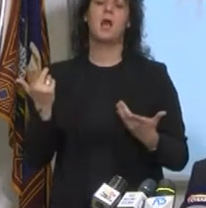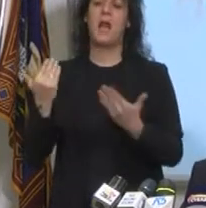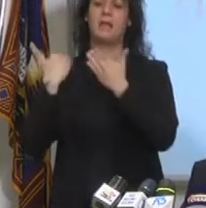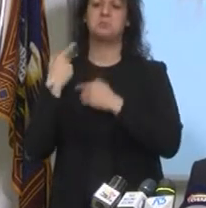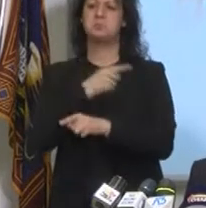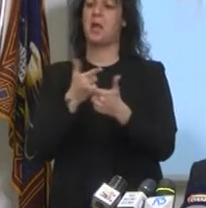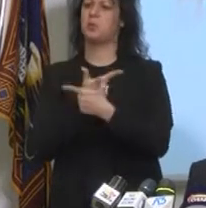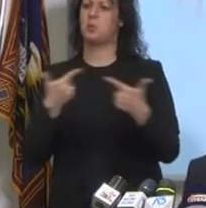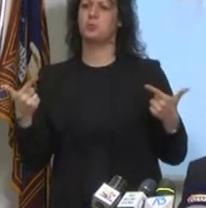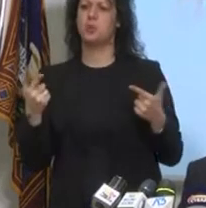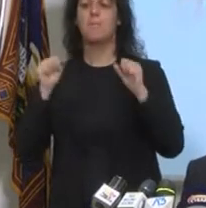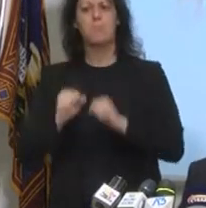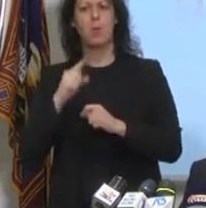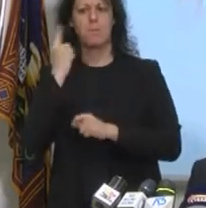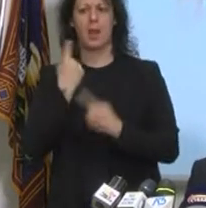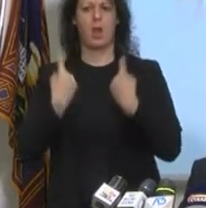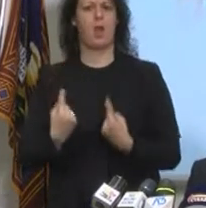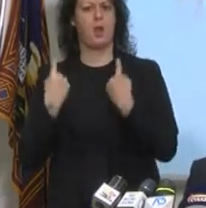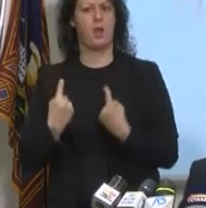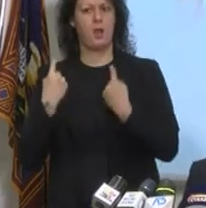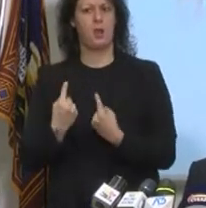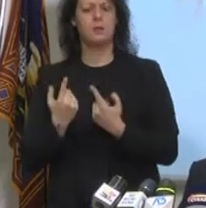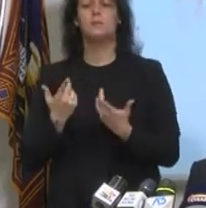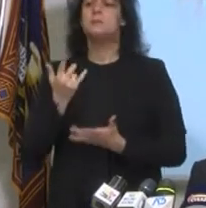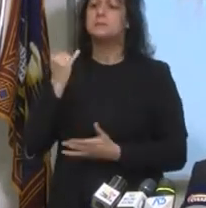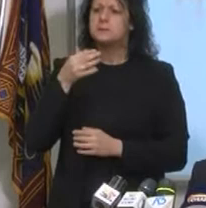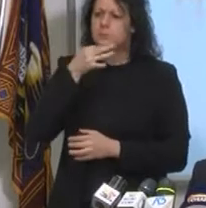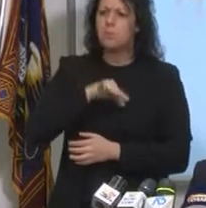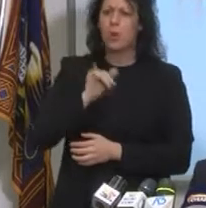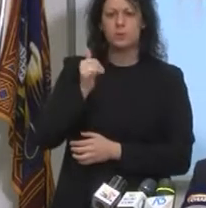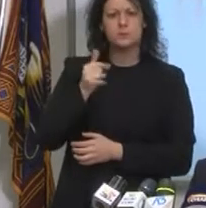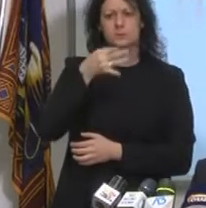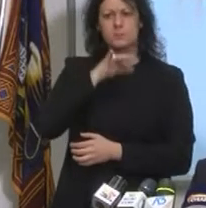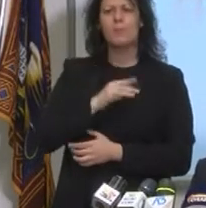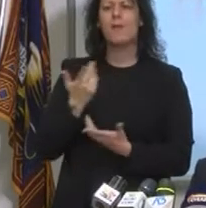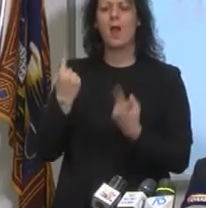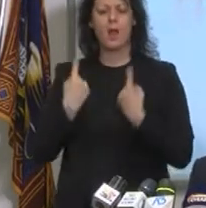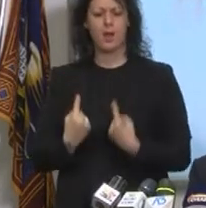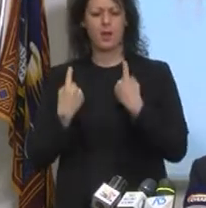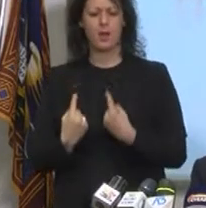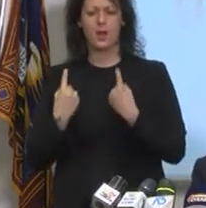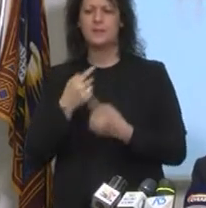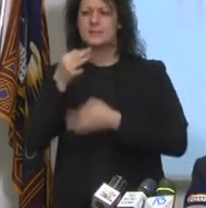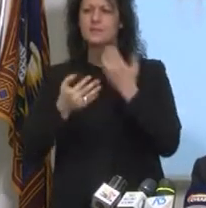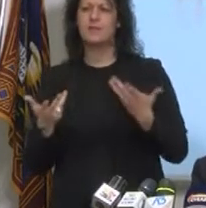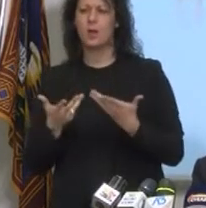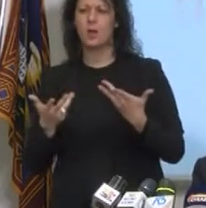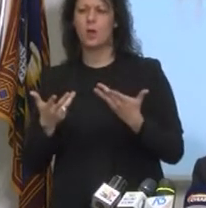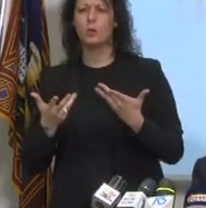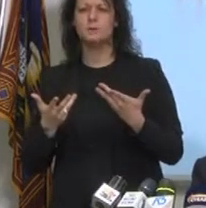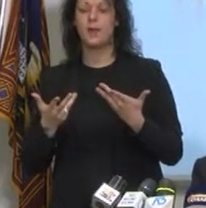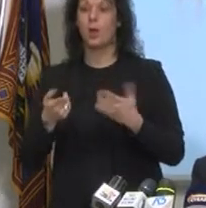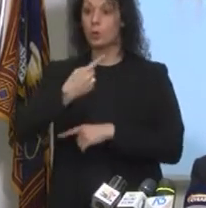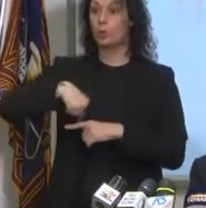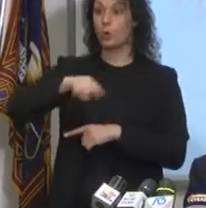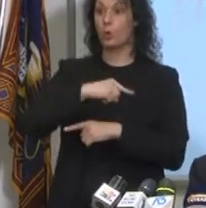potrebbe attendere ancora un po'. Tutto si può fare, però un po' vuol dire che comunque le misure che attuiamo oggi